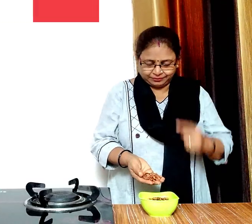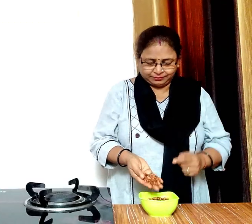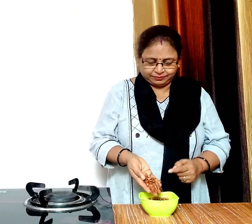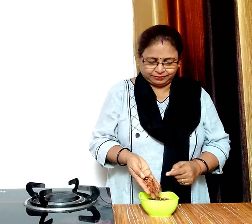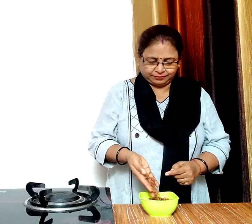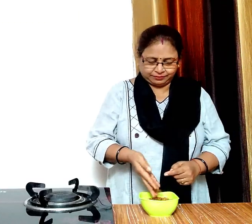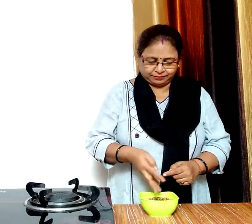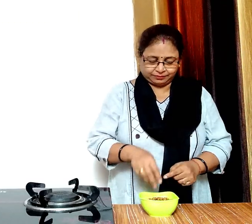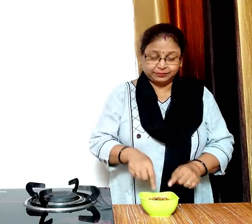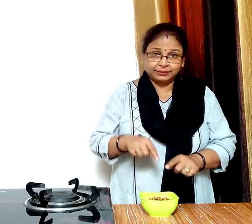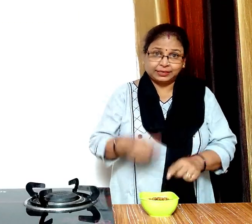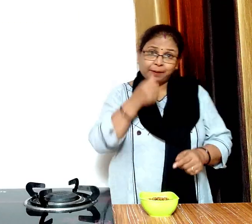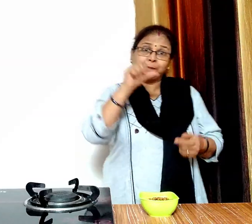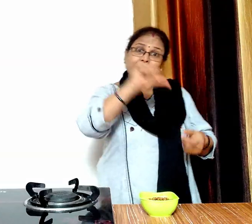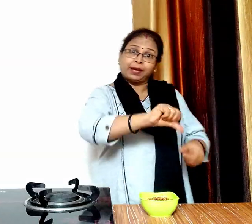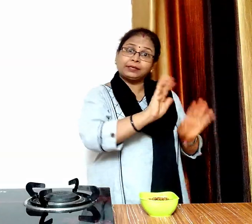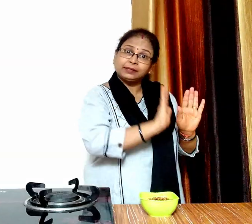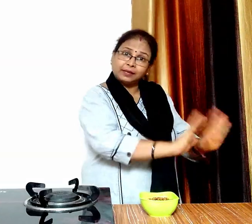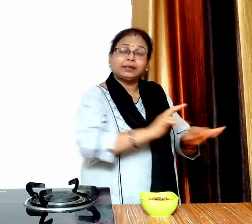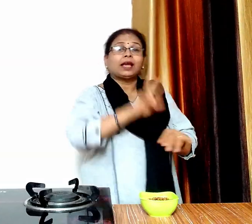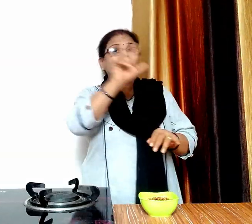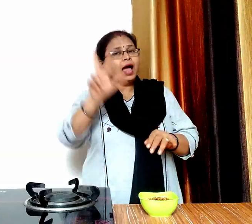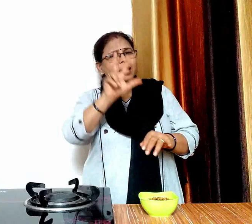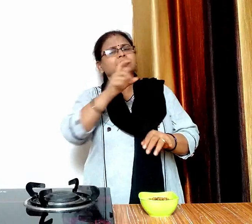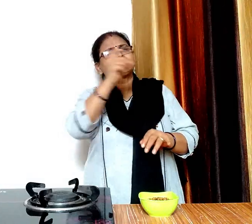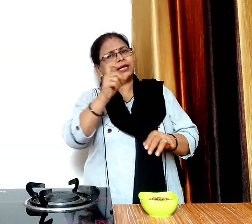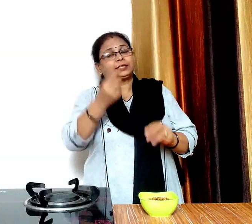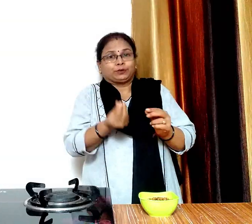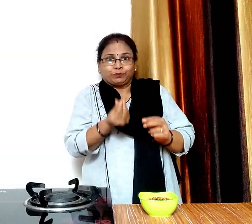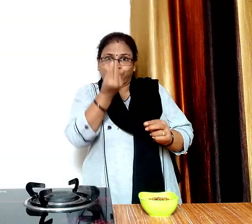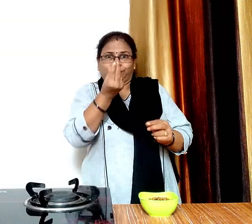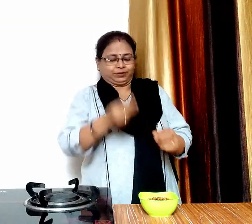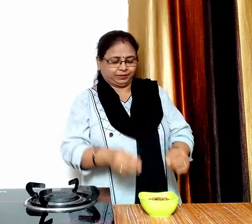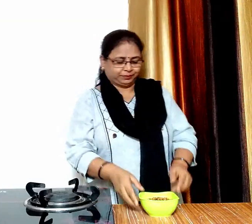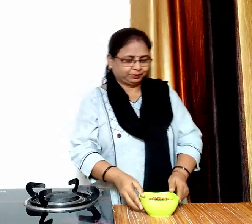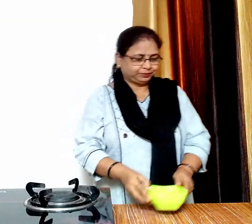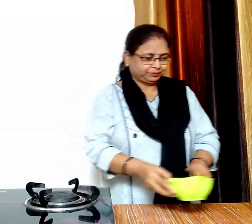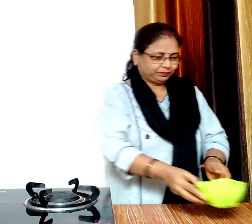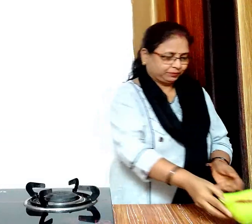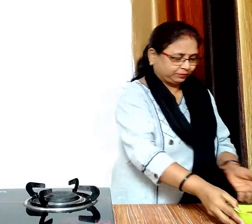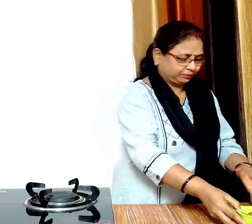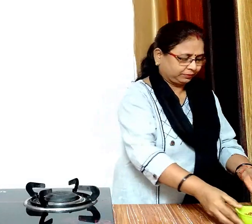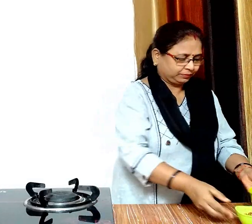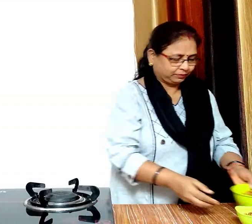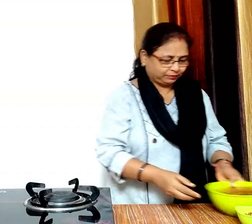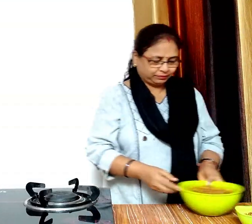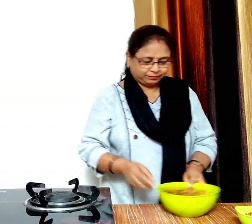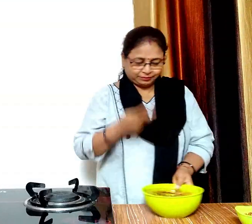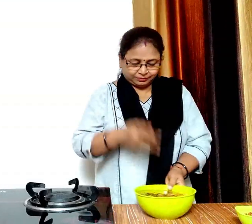जिनने हमने पहले ही पानी में 6-8 खंटे के लिए भी कोकर रथ दिया था देखेगे कुछ इस तरीकी